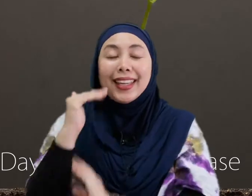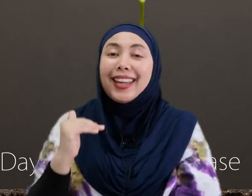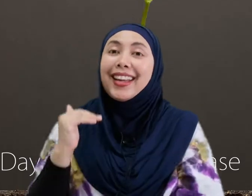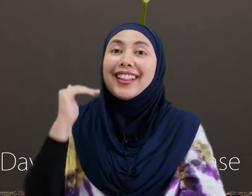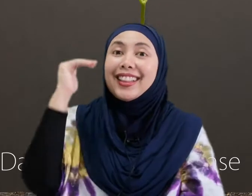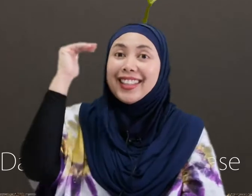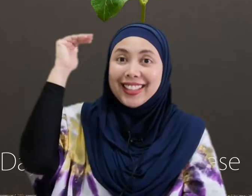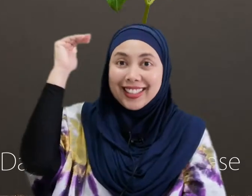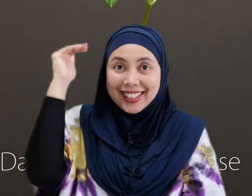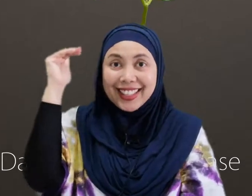tinggi